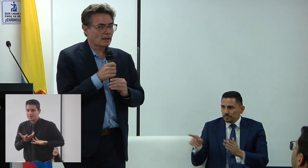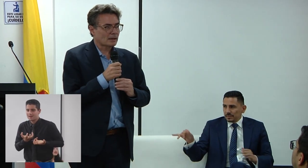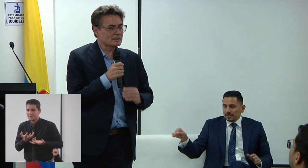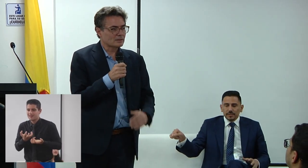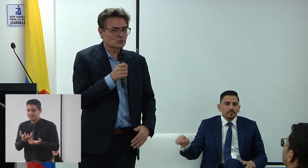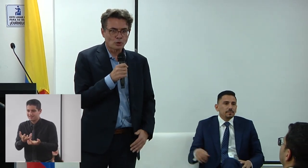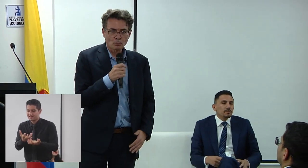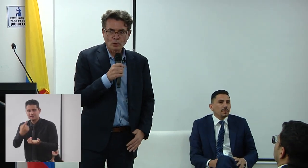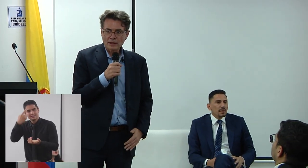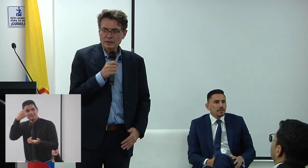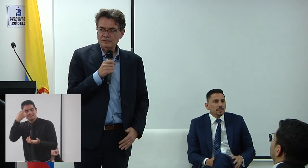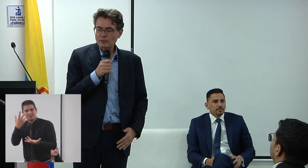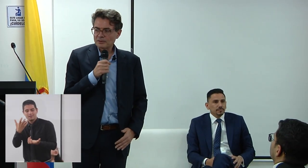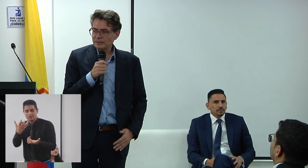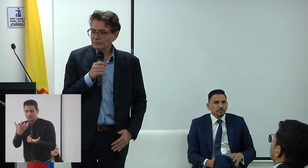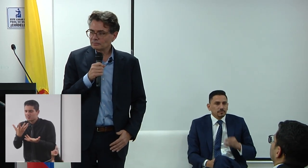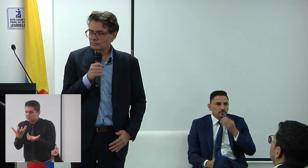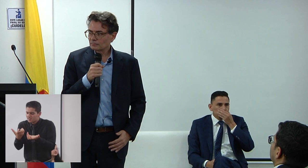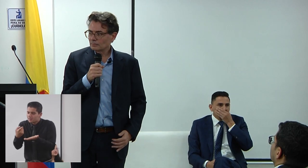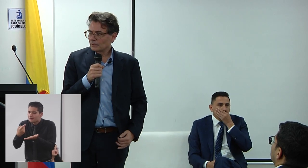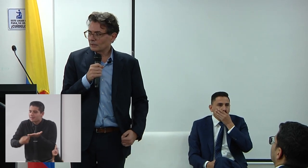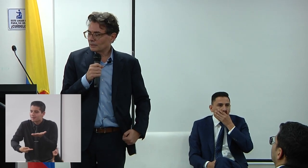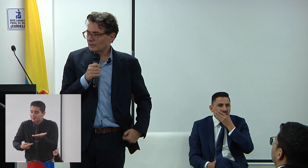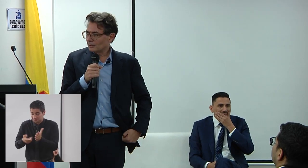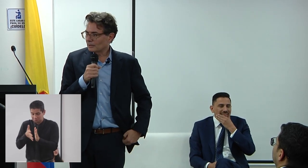La intención, voy a decirlo así,